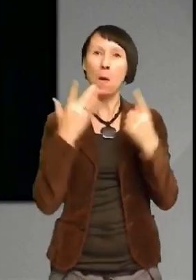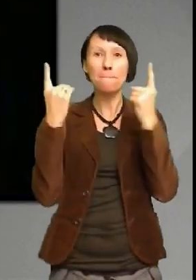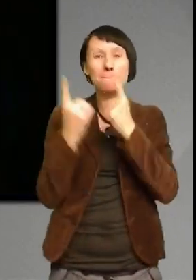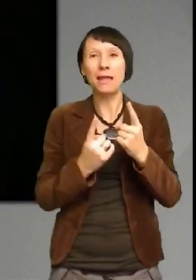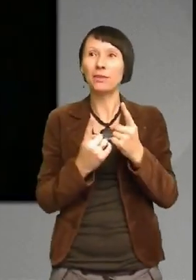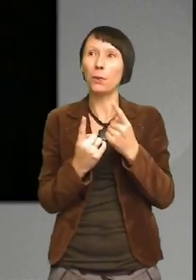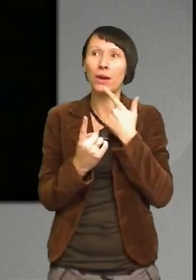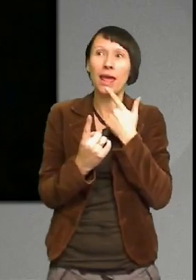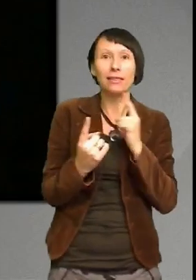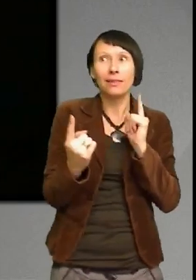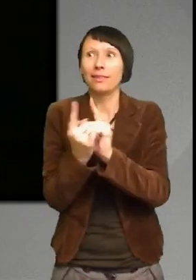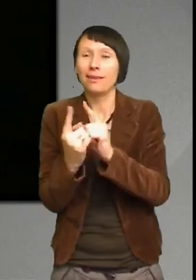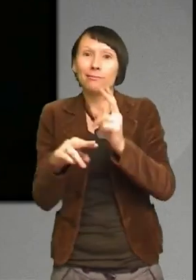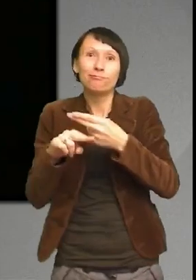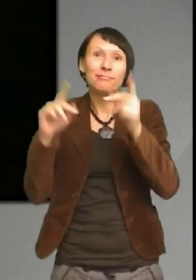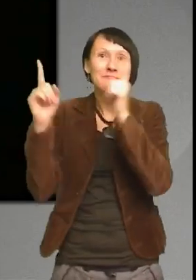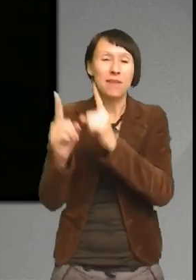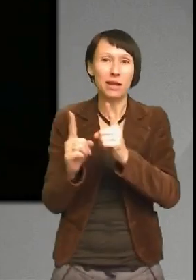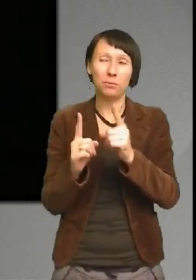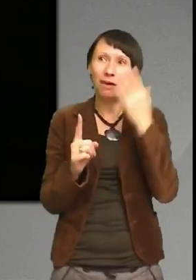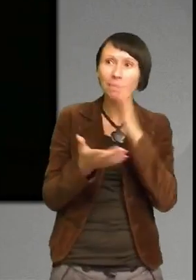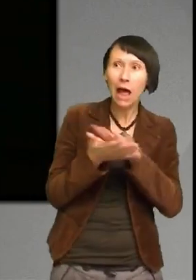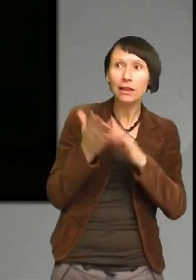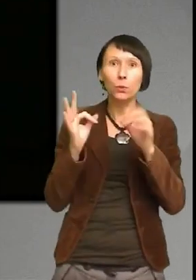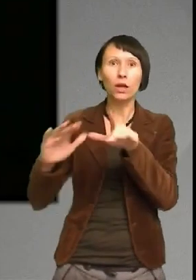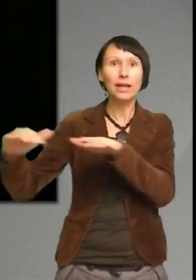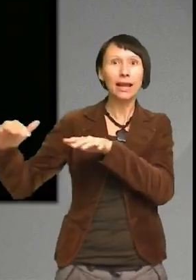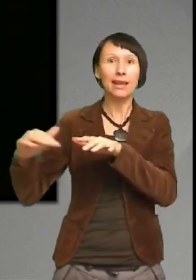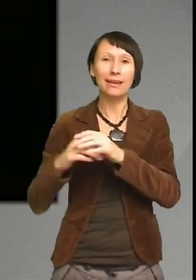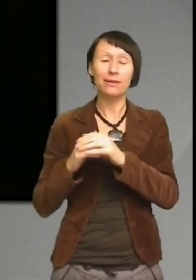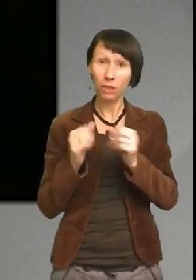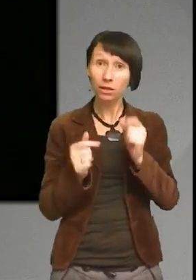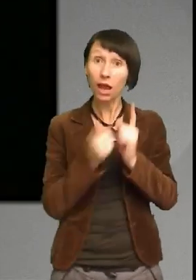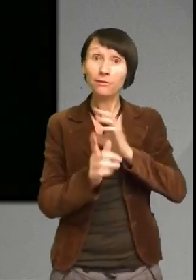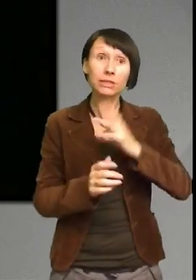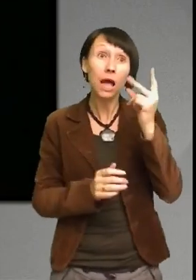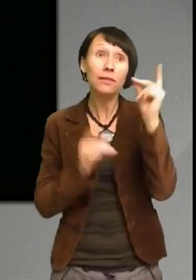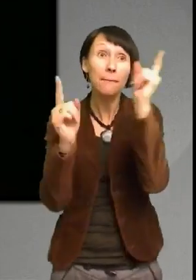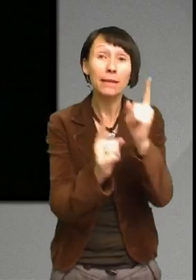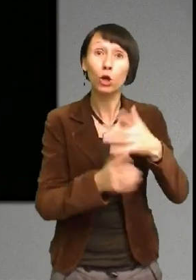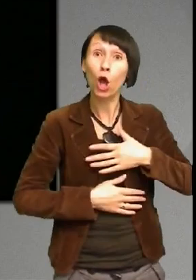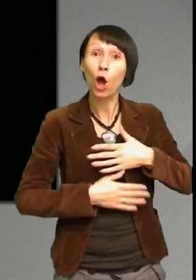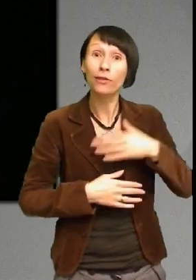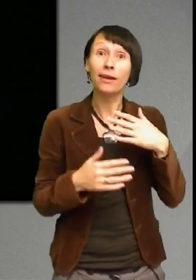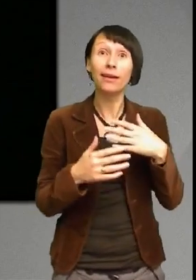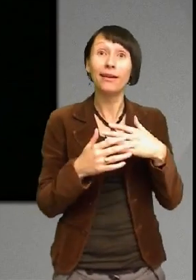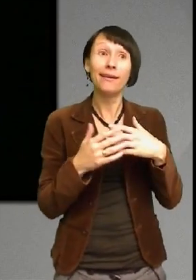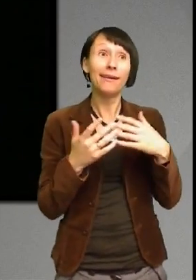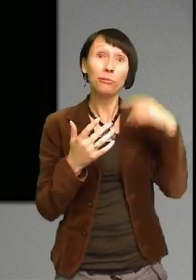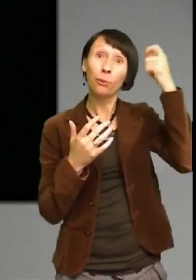Det kanske kan finnas sån som tycker att man är för glad och är för tokig. Men sen så är det de som uppskattar inte kanske satt och småpratade någonstans. Eller